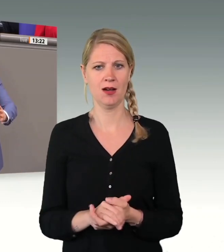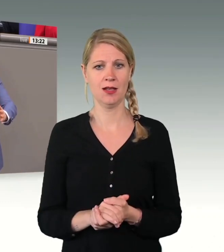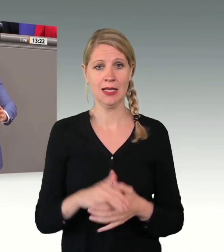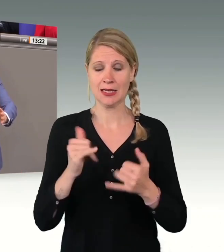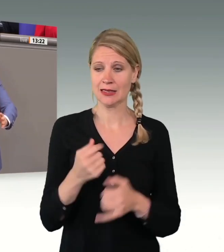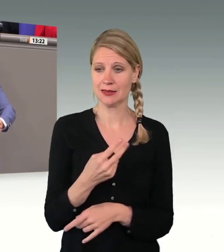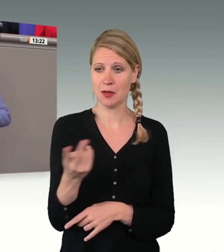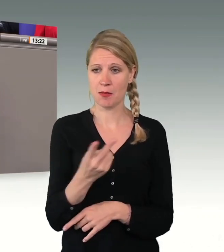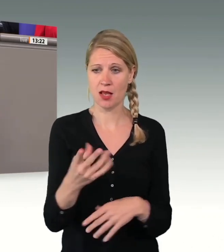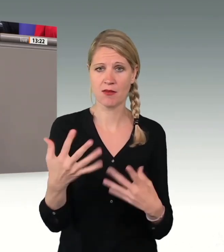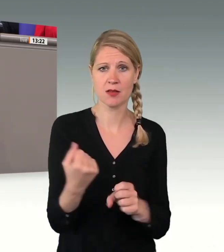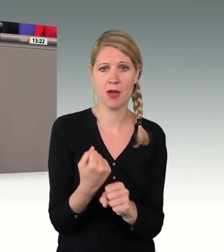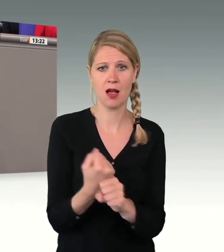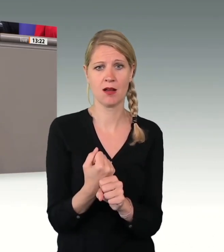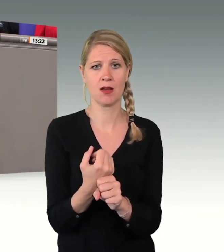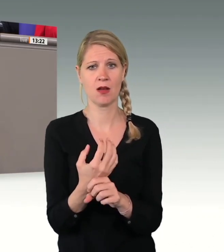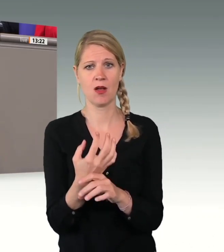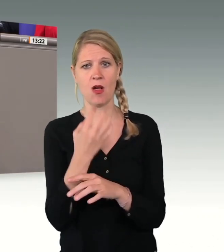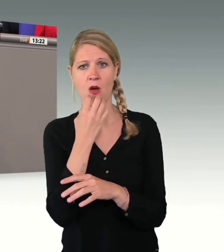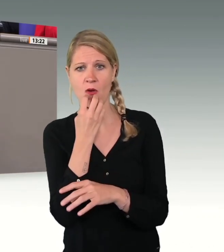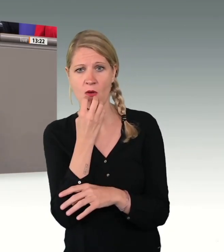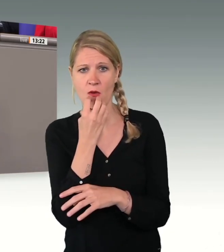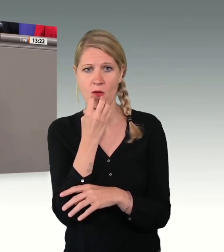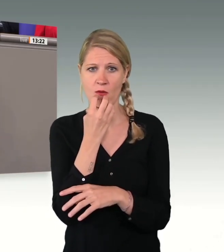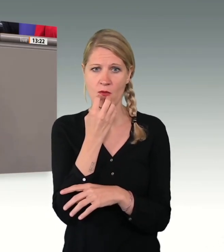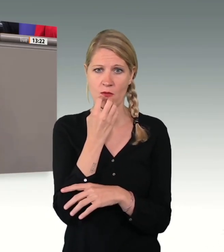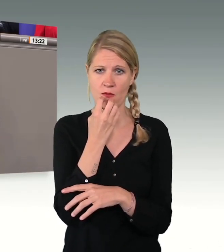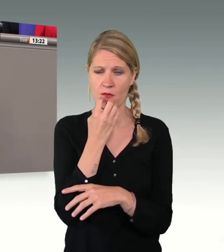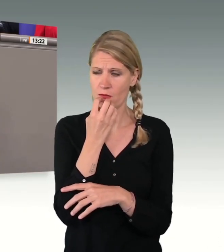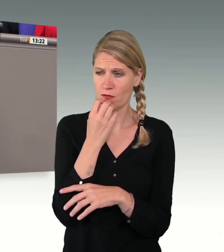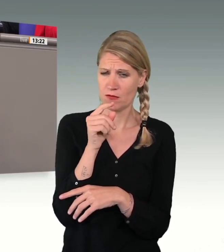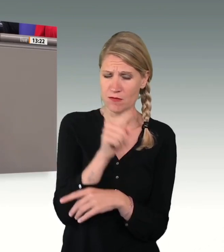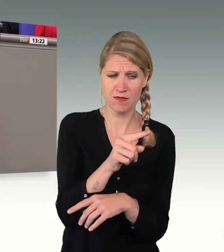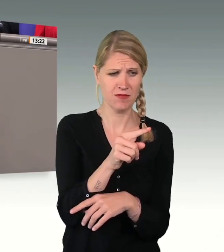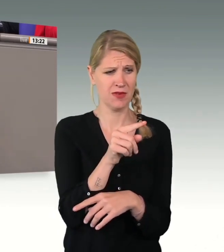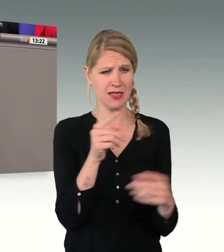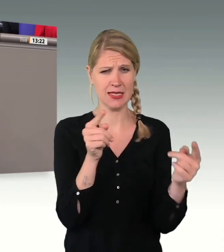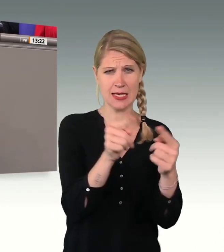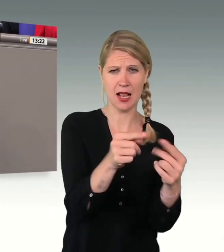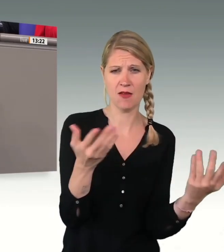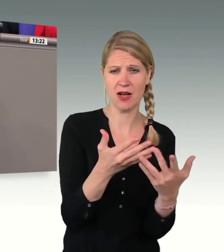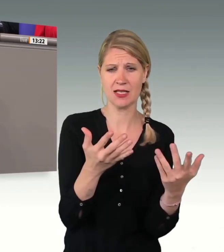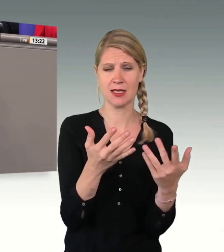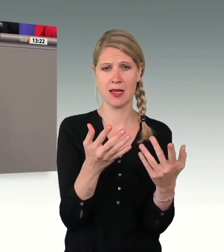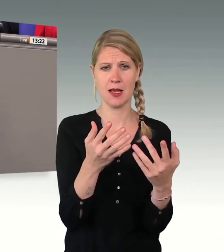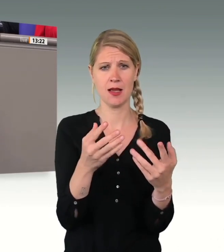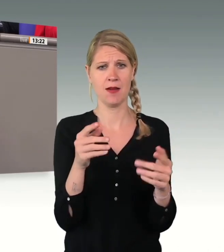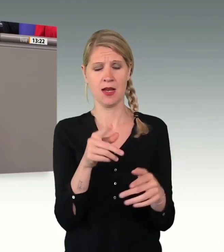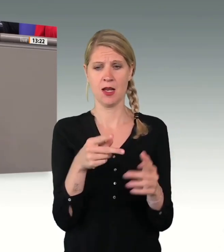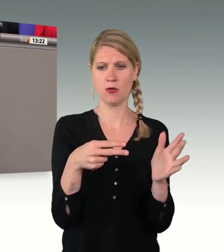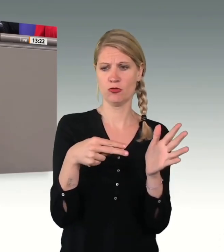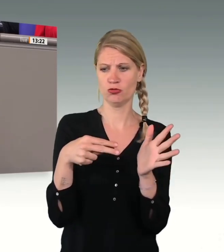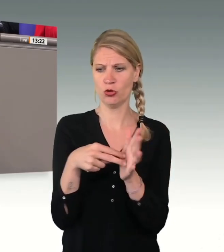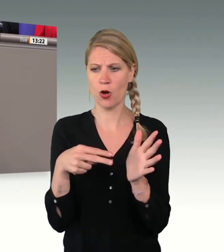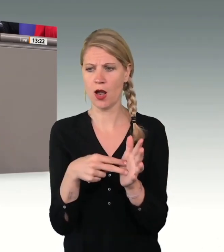Ukrainerinnen und Ukrainer gegen muslimische Geflüchtete ausspielen. Was machen die Syrerinnen und Syrer? Die helfen.